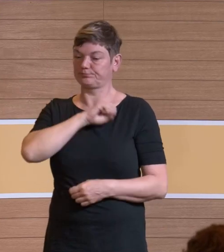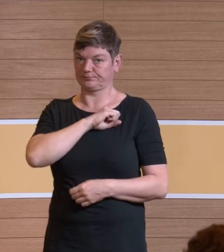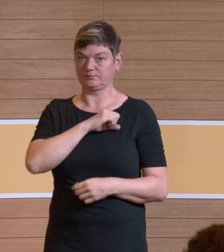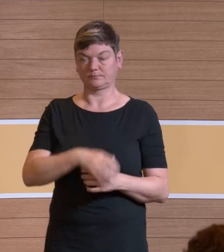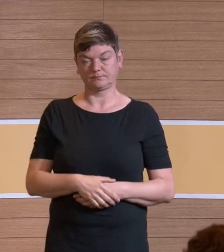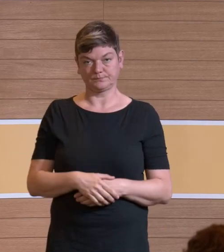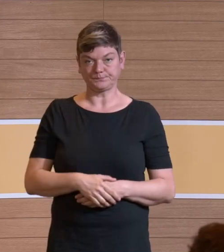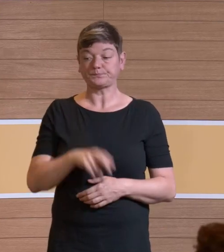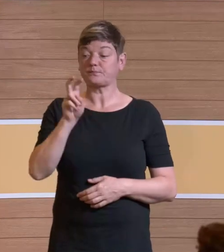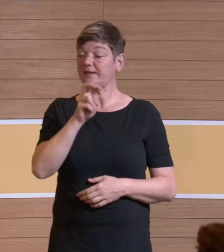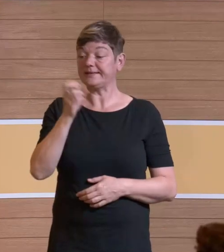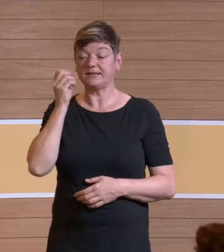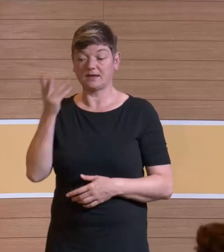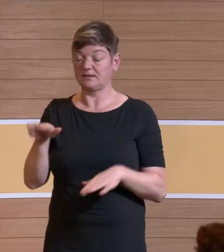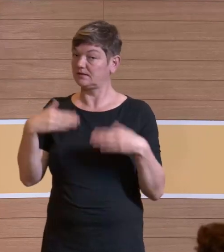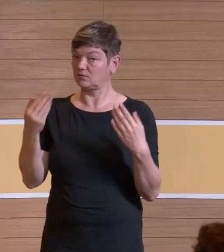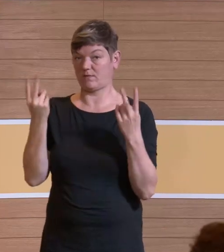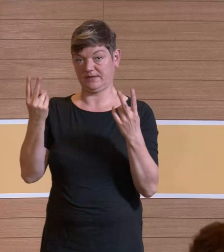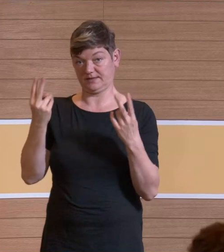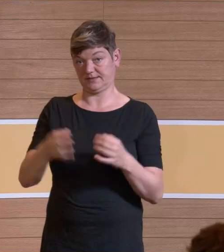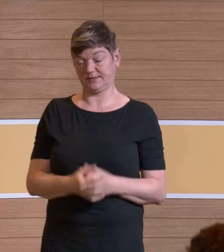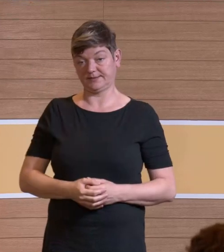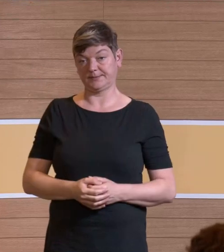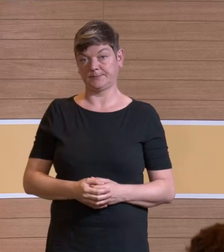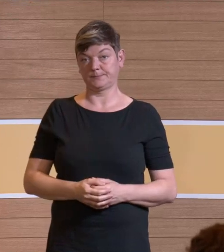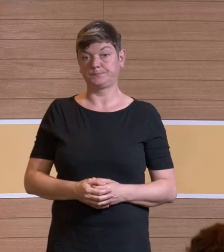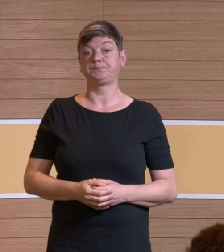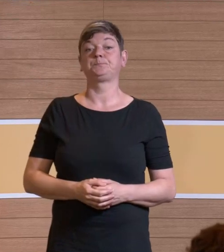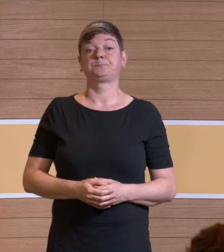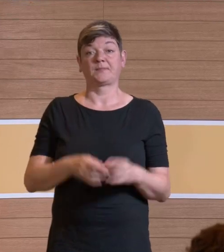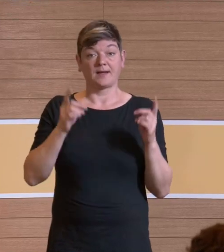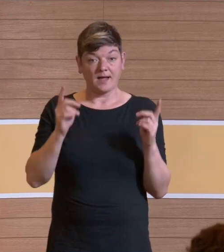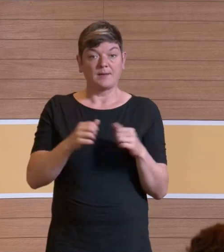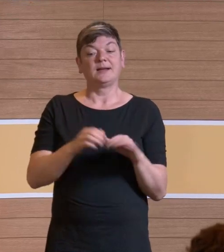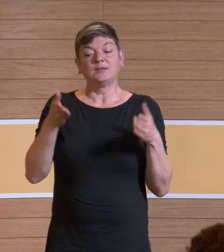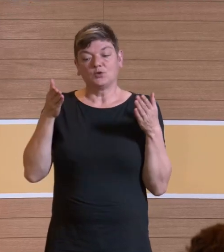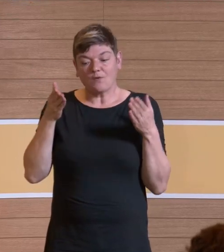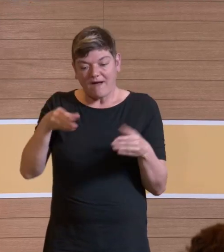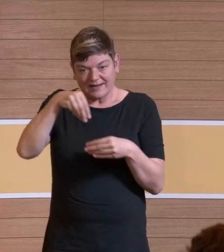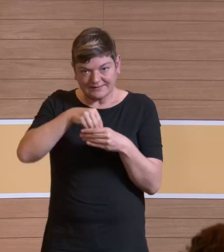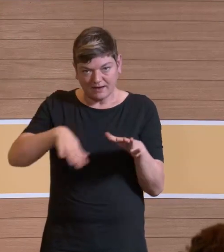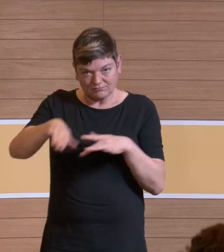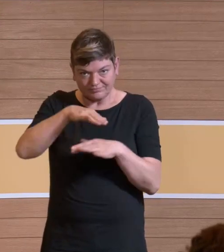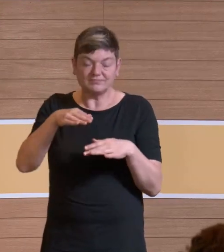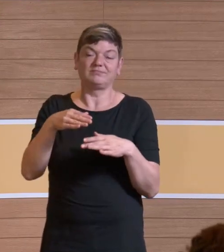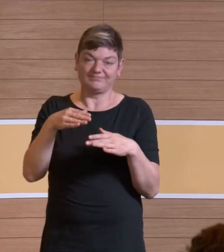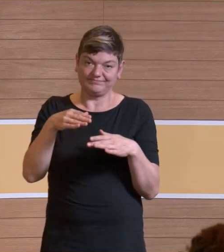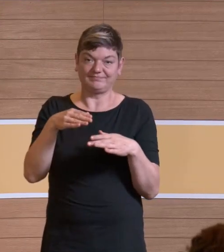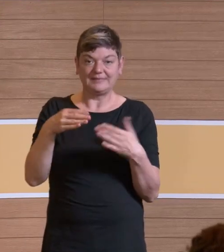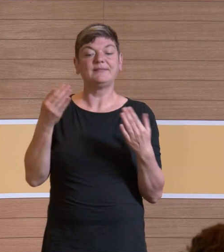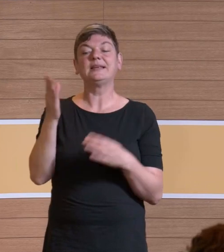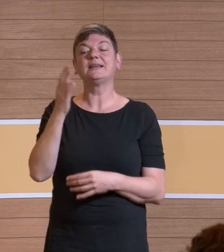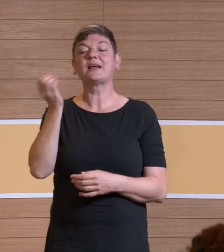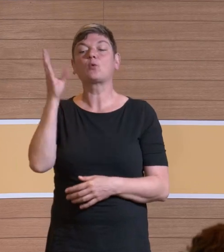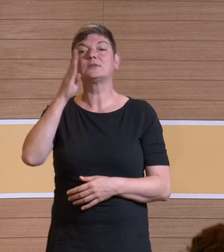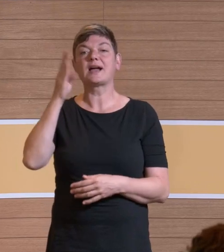klinischen Alltag ganz relevant sind. Jetzt ist das allerdings so, dass auch fachintern der Einsatz von Narkosegasen heiß